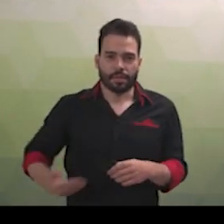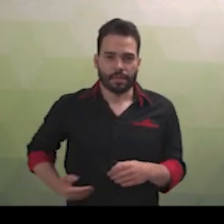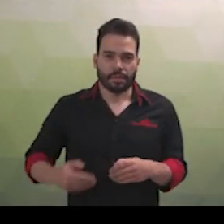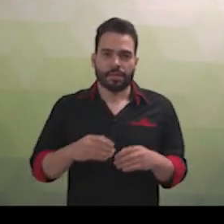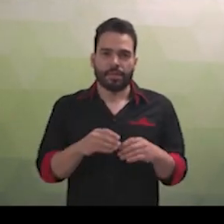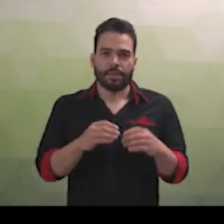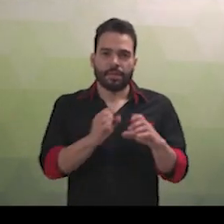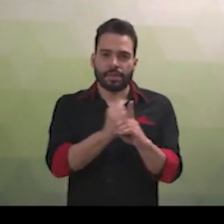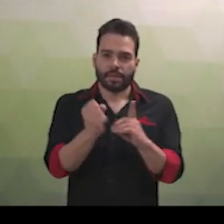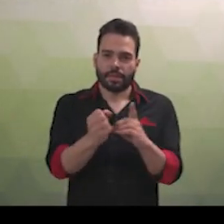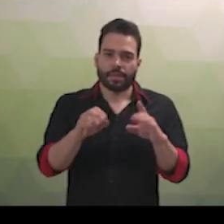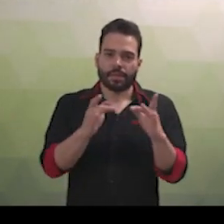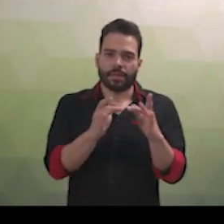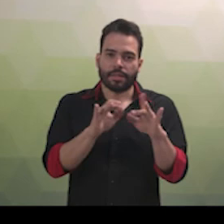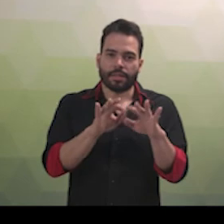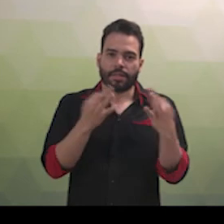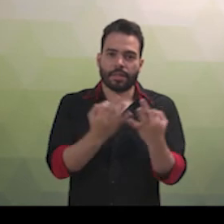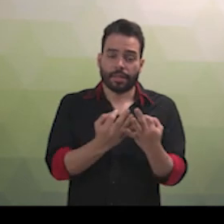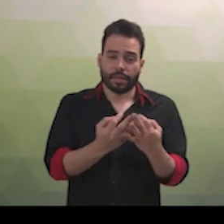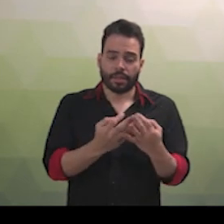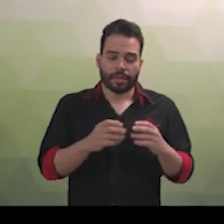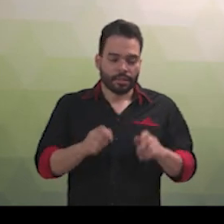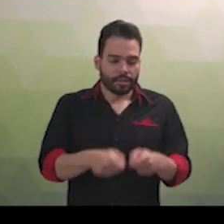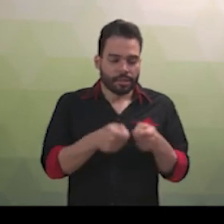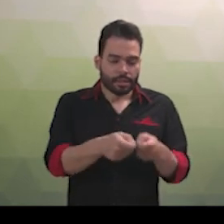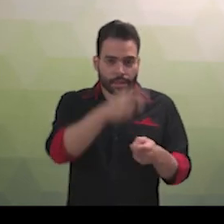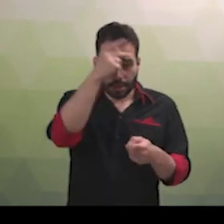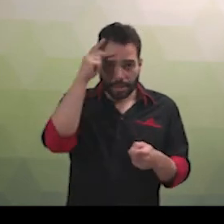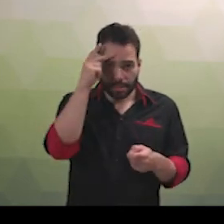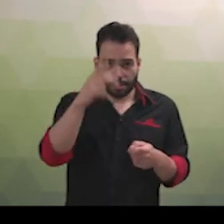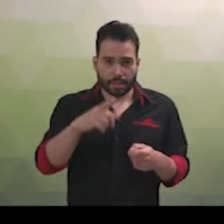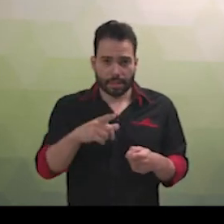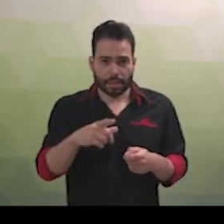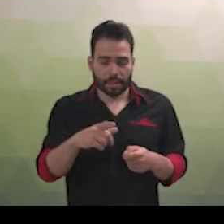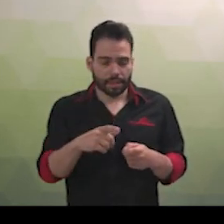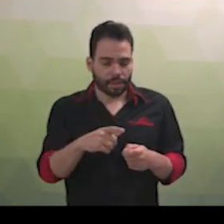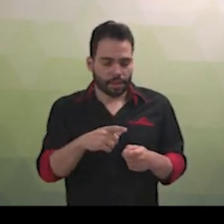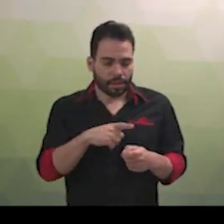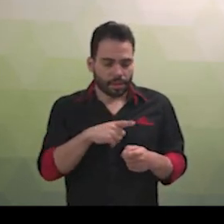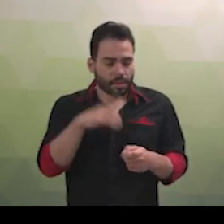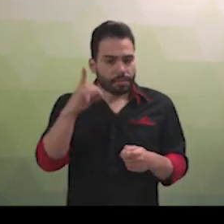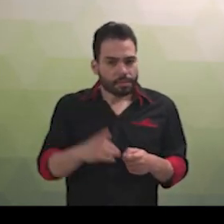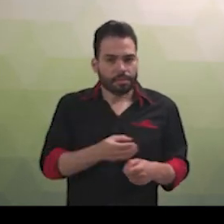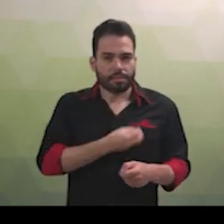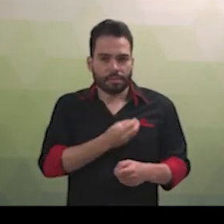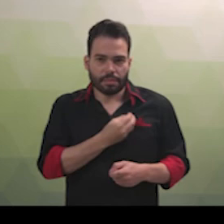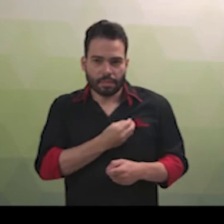assegurar a pessoa com deficiência, com prioridade, a efetivação dos direitos referentes à vida, à